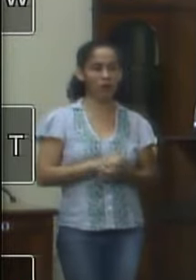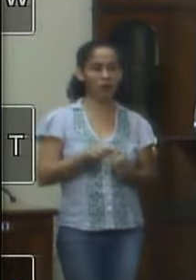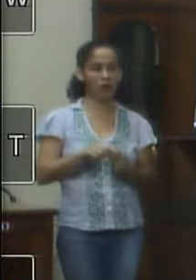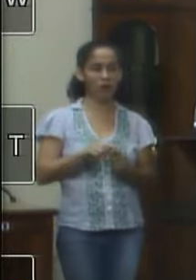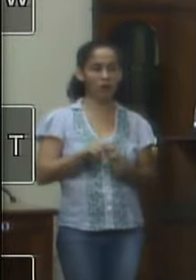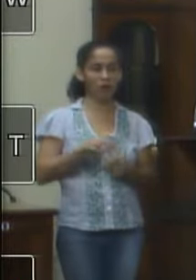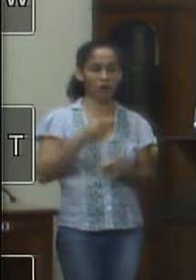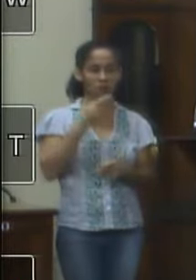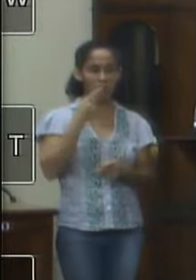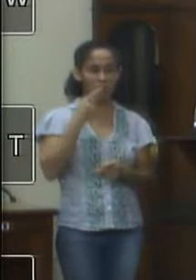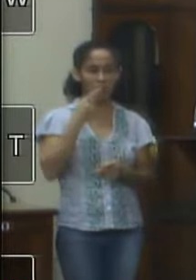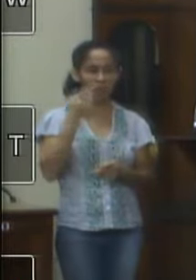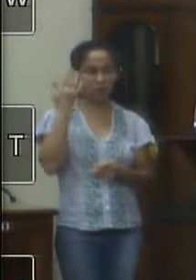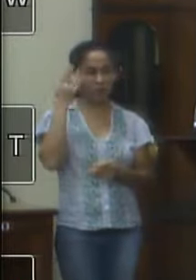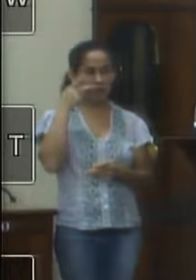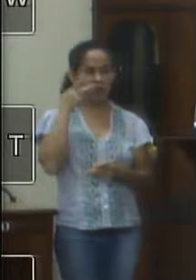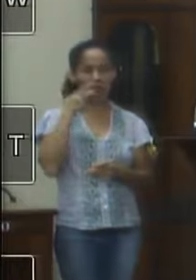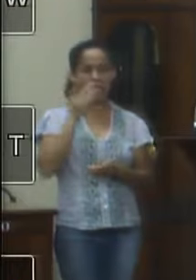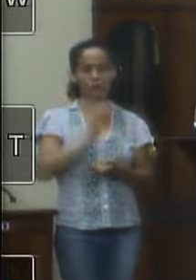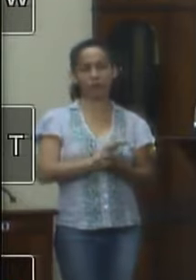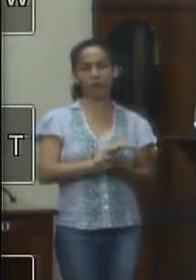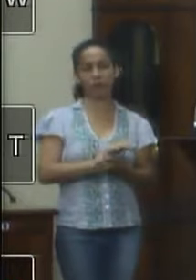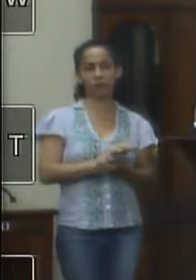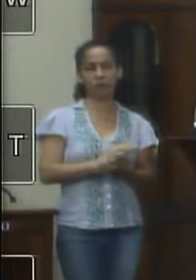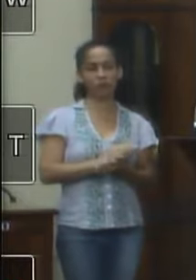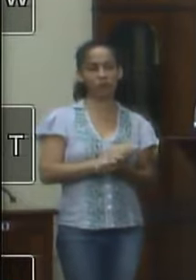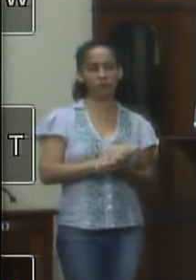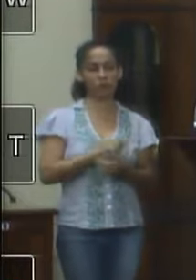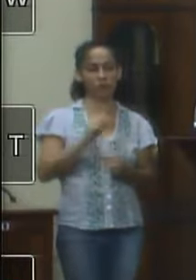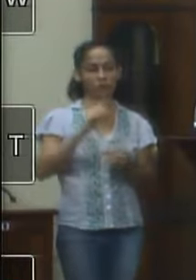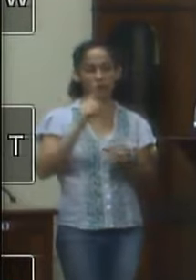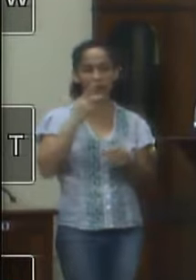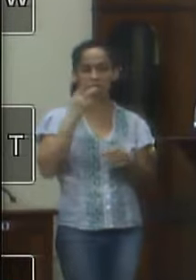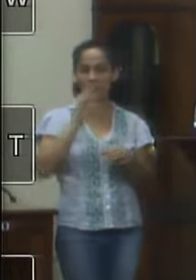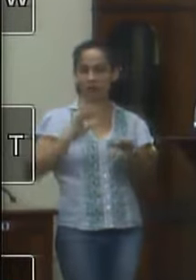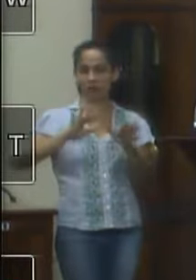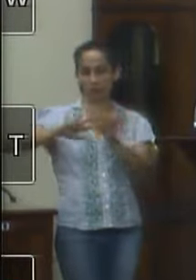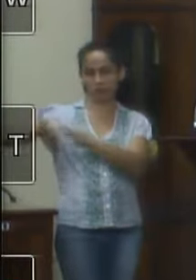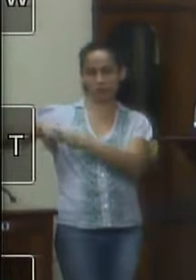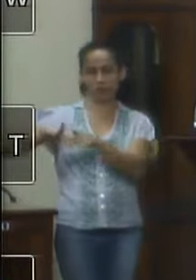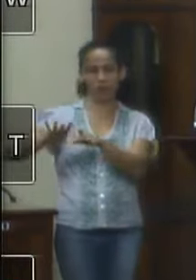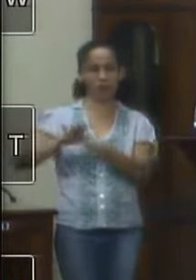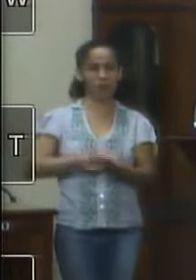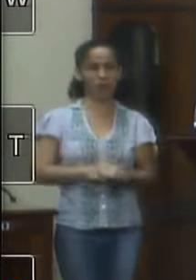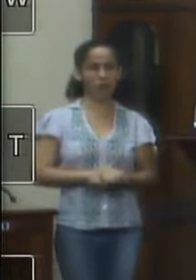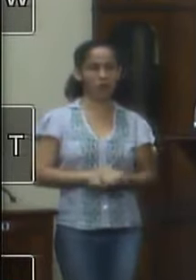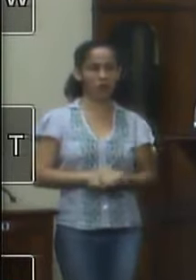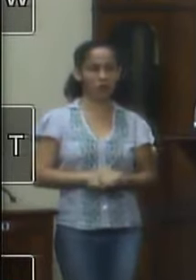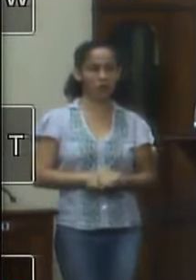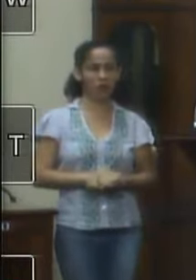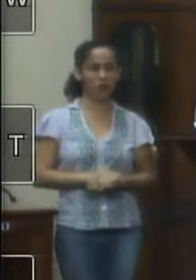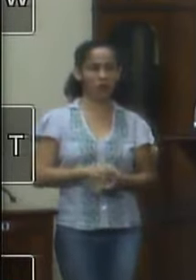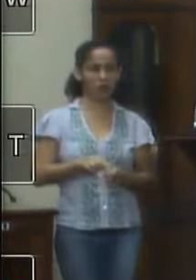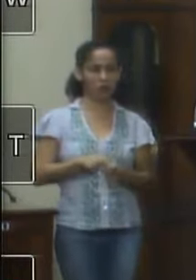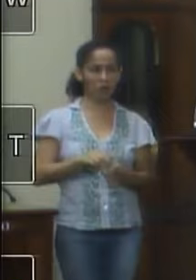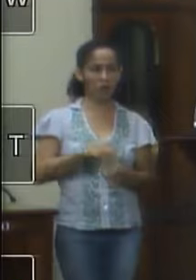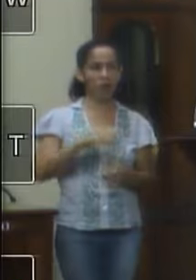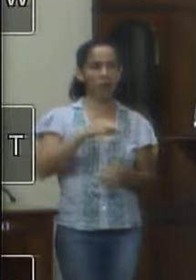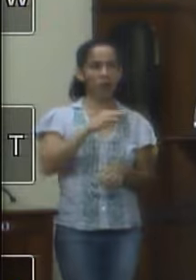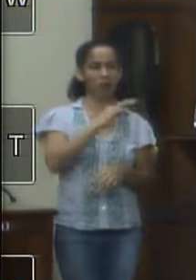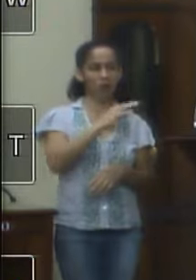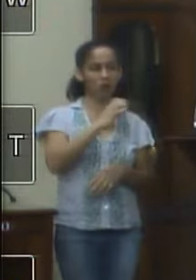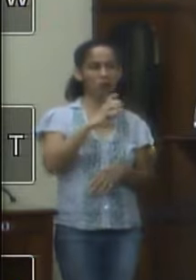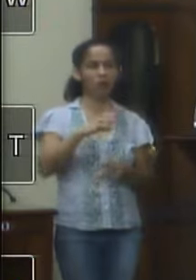fato que vossa excelência citou que não está em julgamento nenhum aqui agora aí sim que foi o ministério